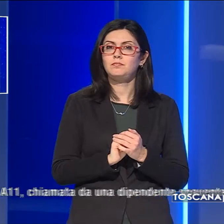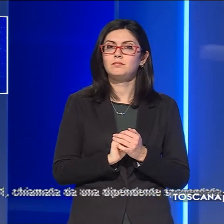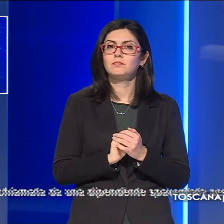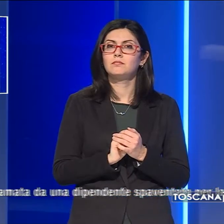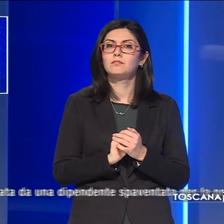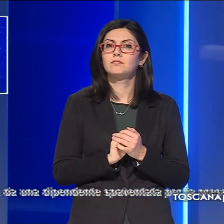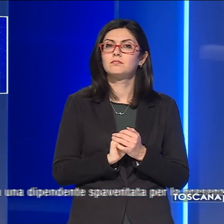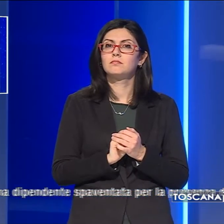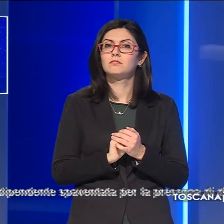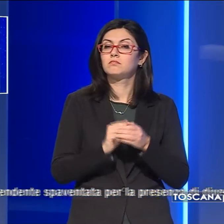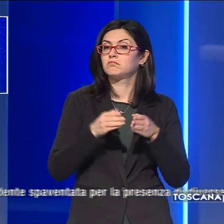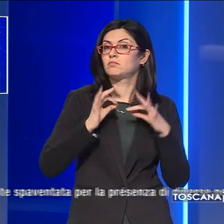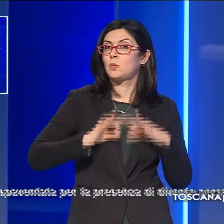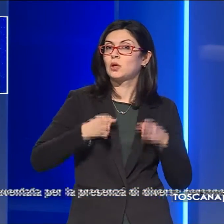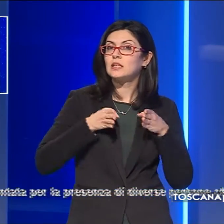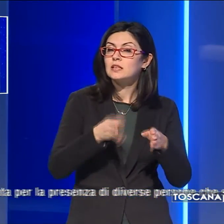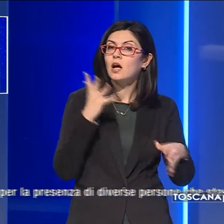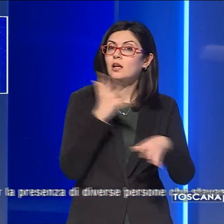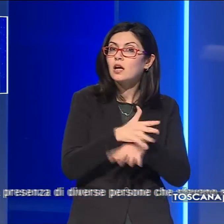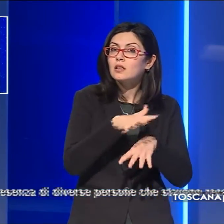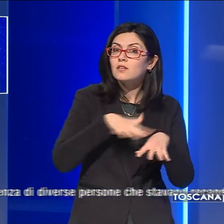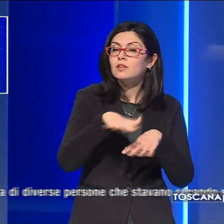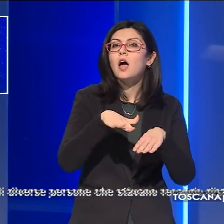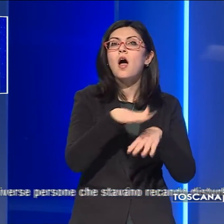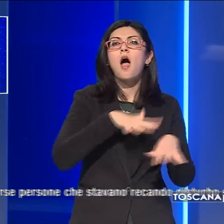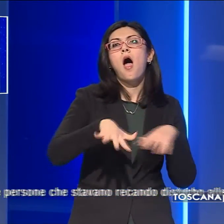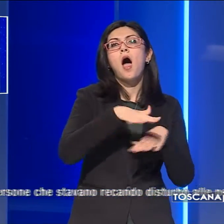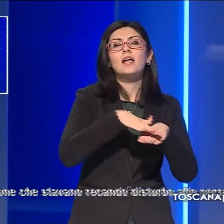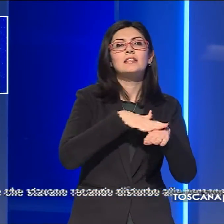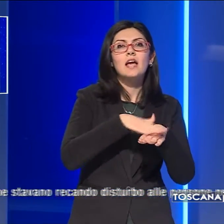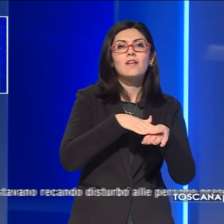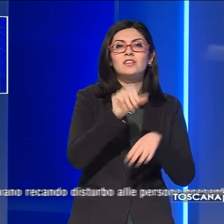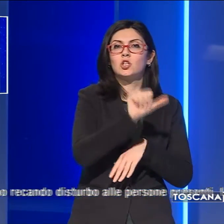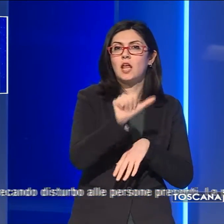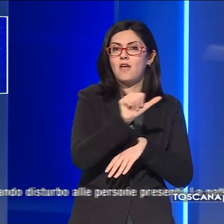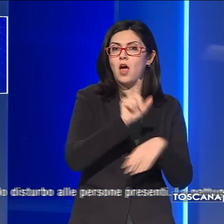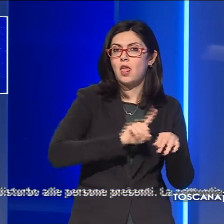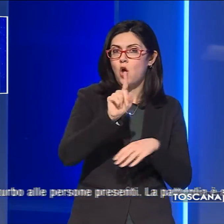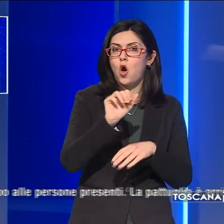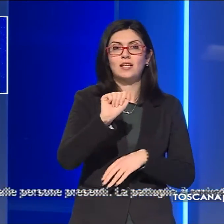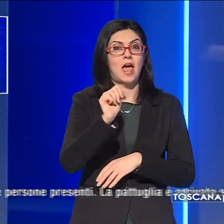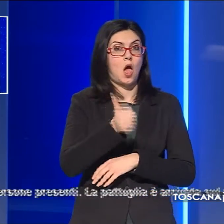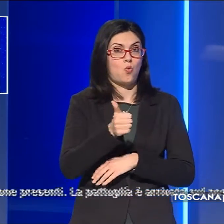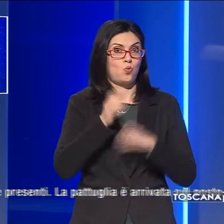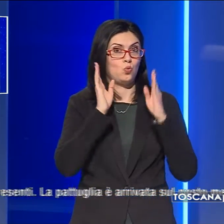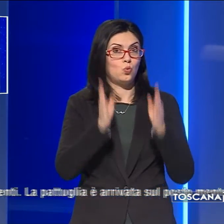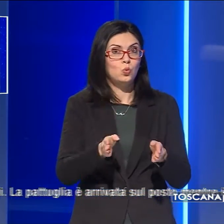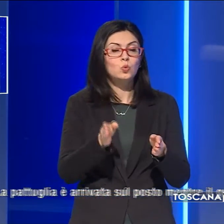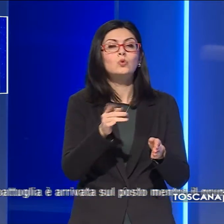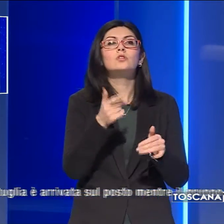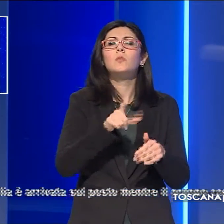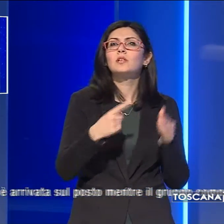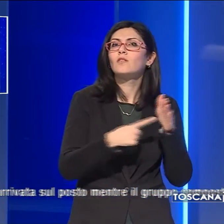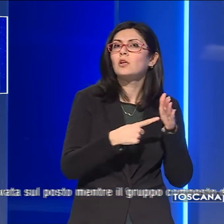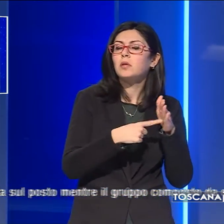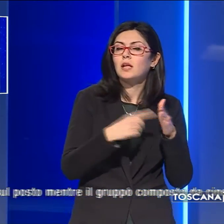La stradale è intervenuta nell'area di servizio di Serravalle Nord sulla 11, chiamata da un dipendente spaventato